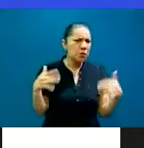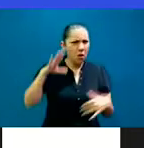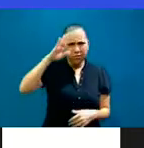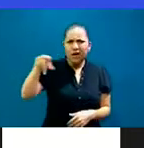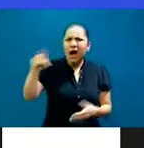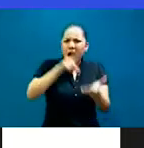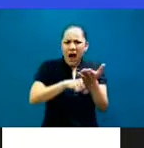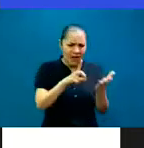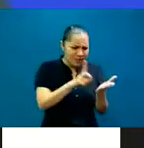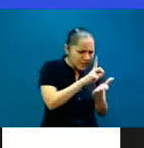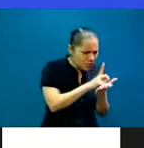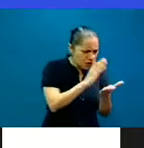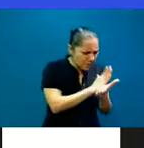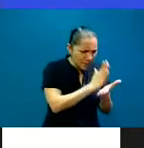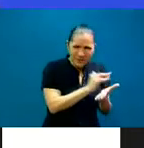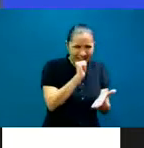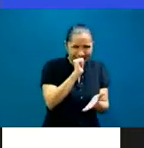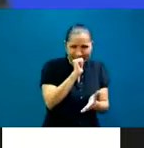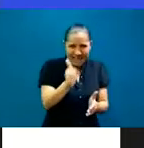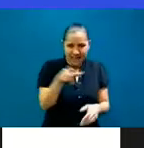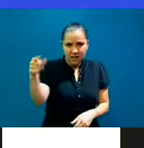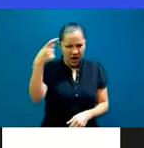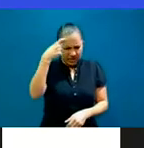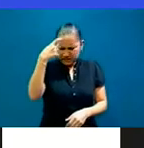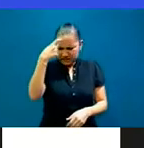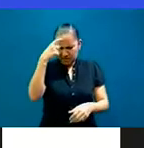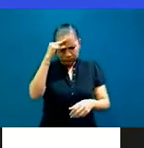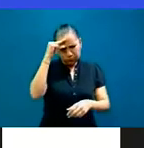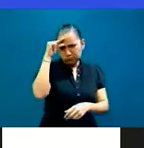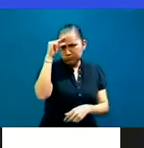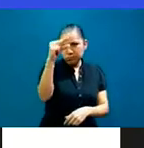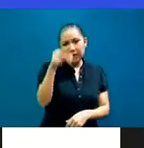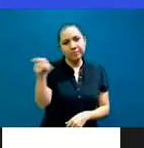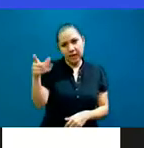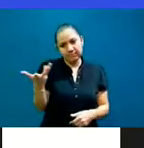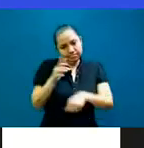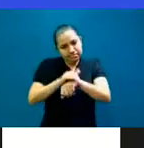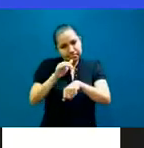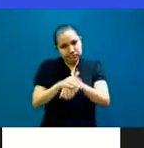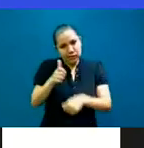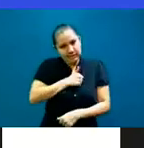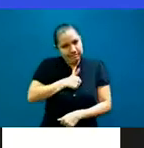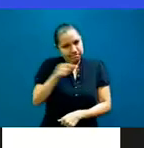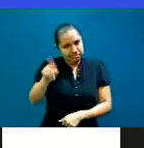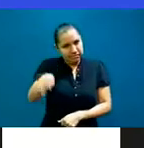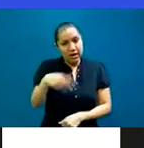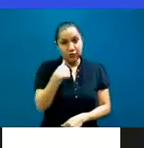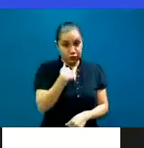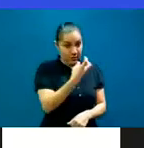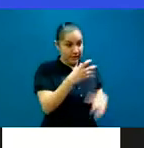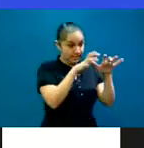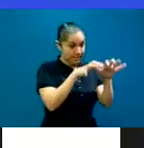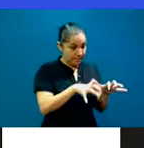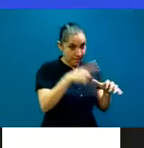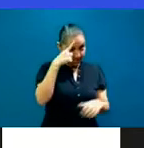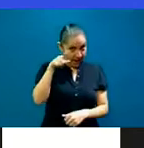tenía aquí y era magnífico, nuestro gran amigo, en paz descanse. Y yo le escribí un artículo a él, el profe, se